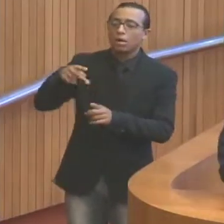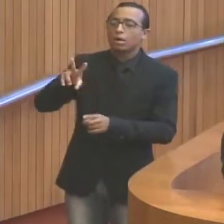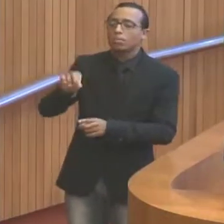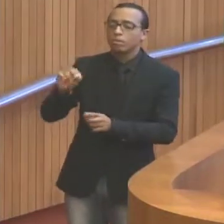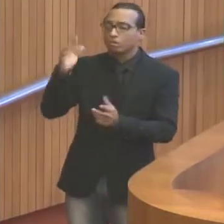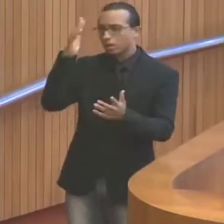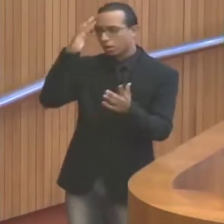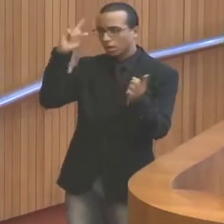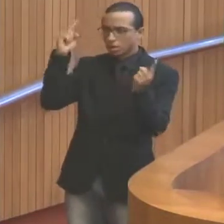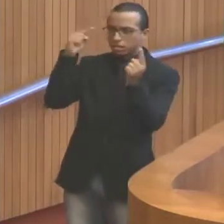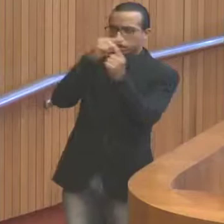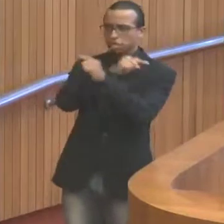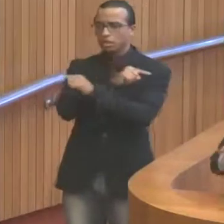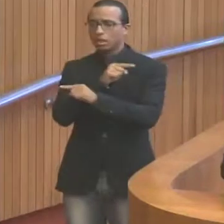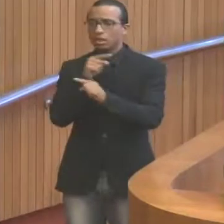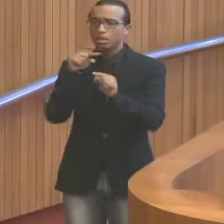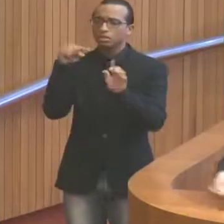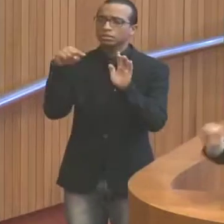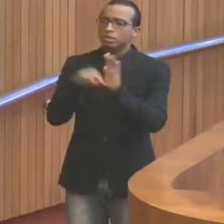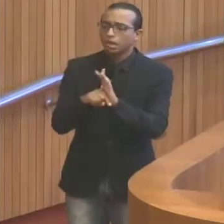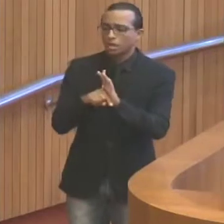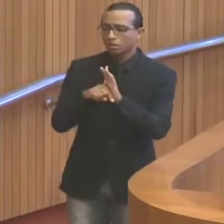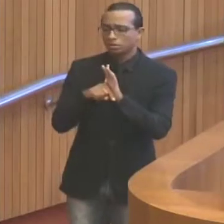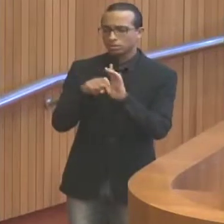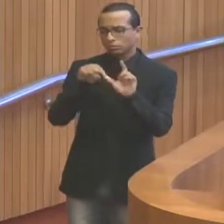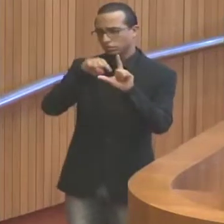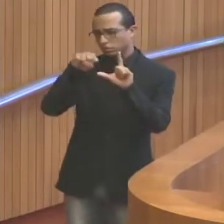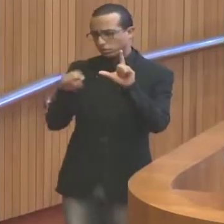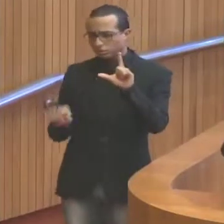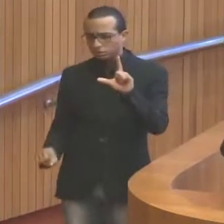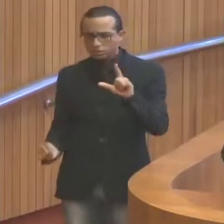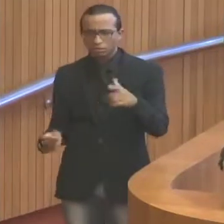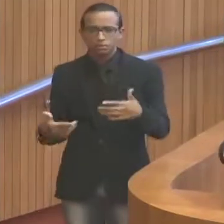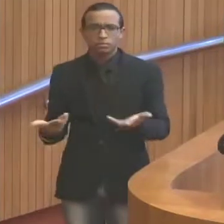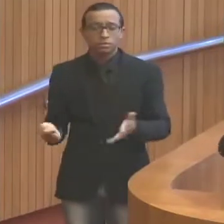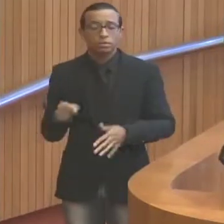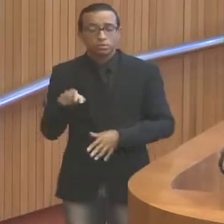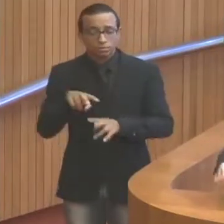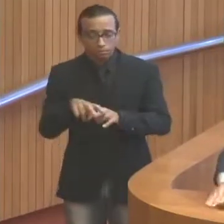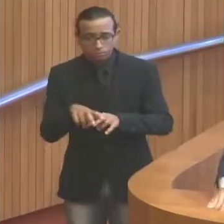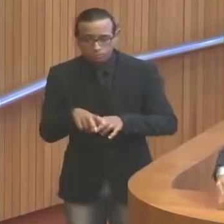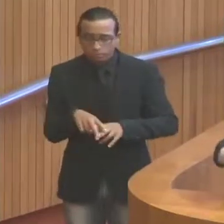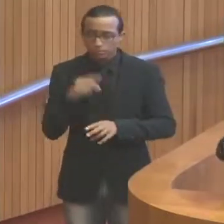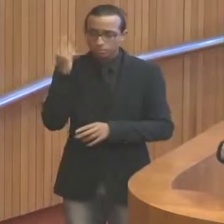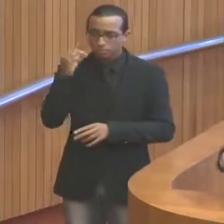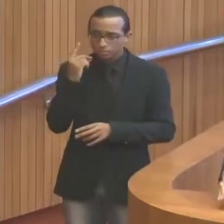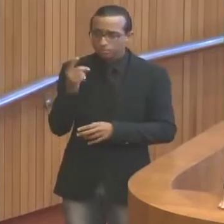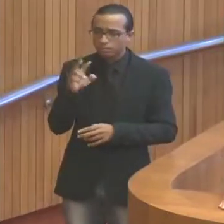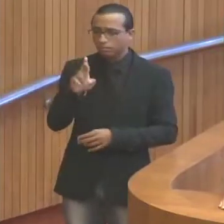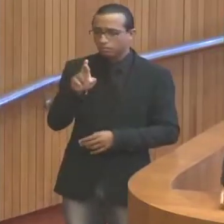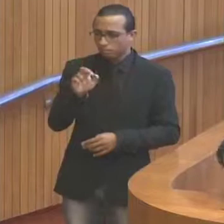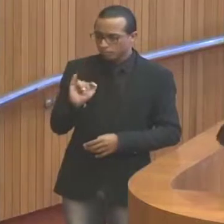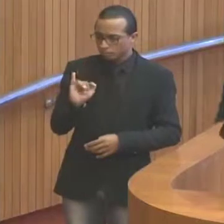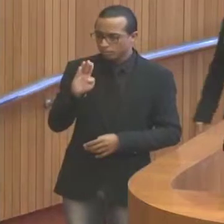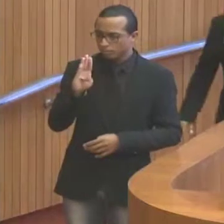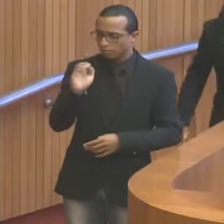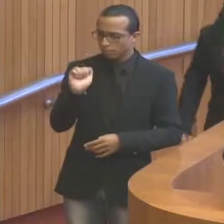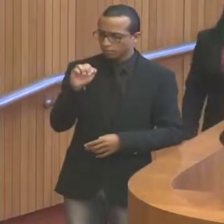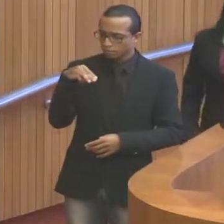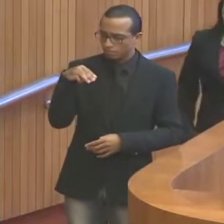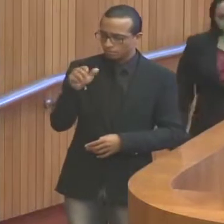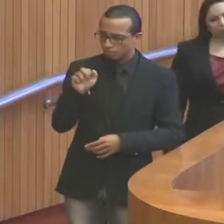levando os indicadores negativos do nosso estado lá para baixo. E é por isso, deputado Ribamar Alves, Vossa